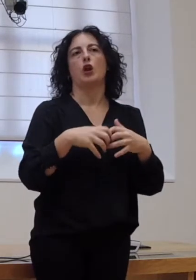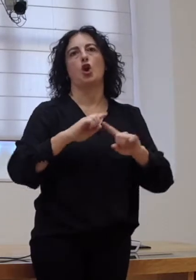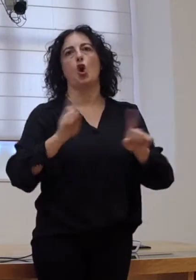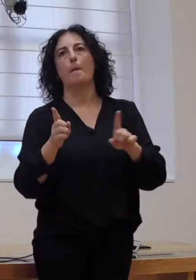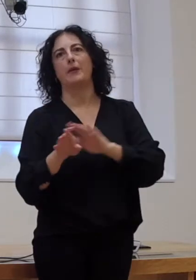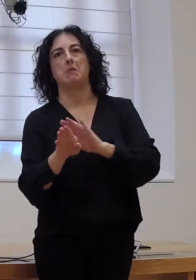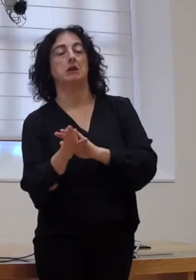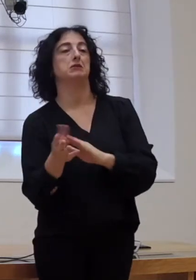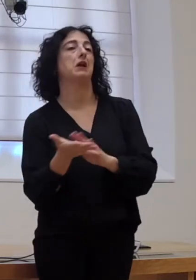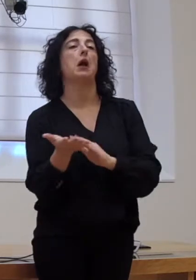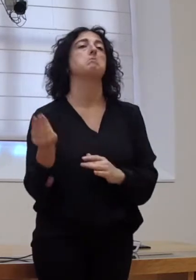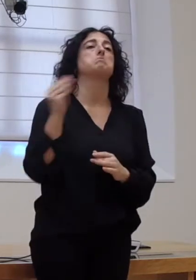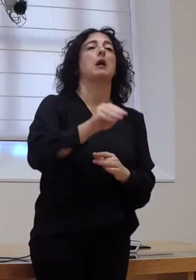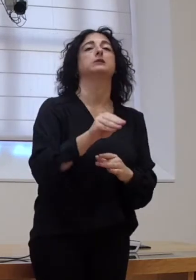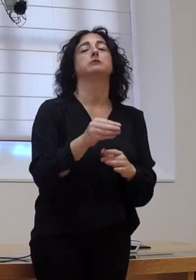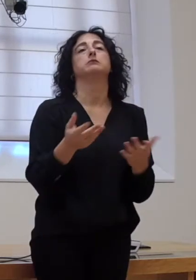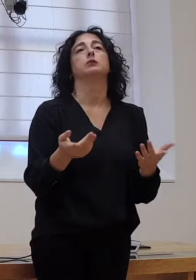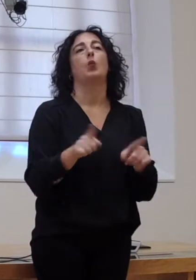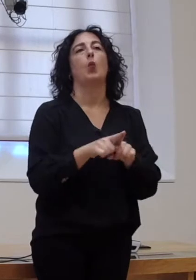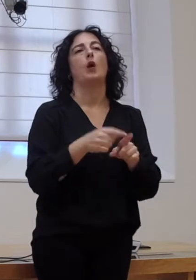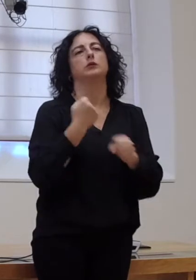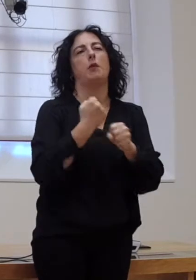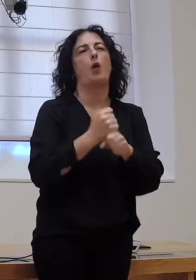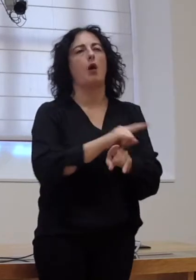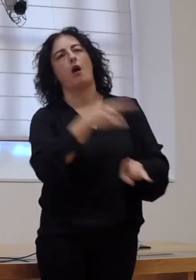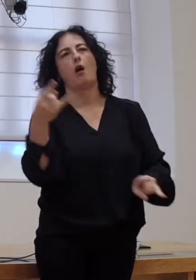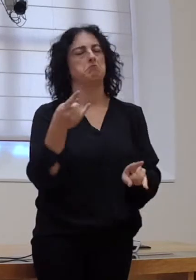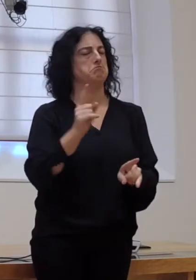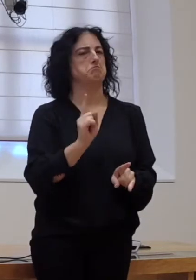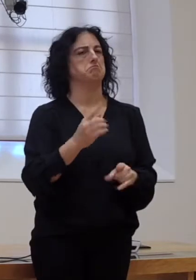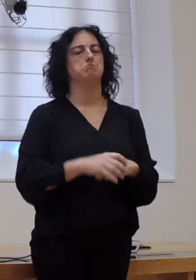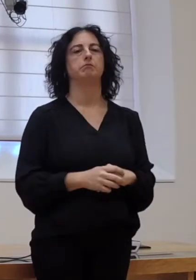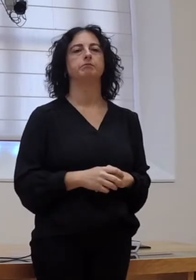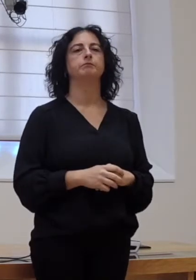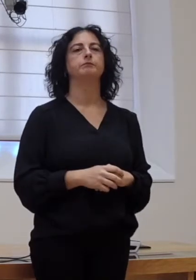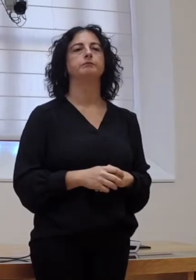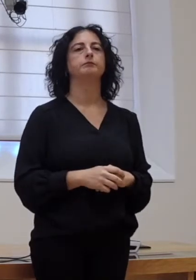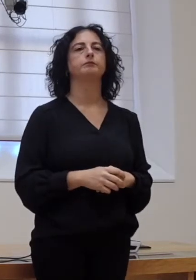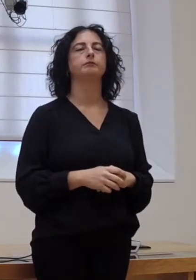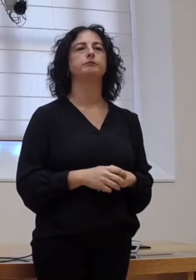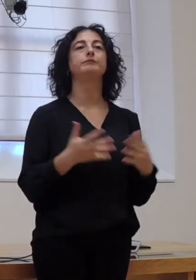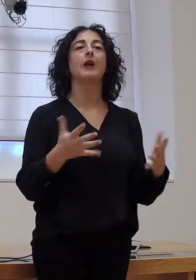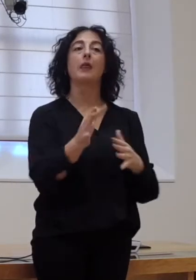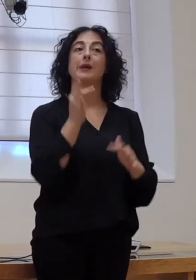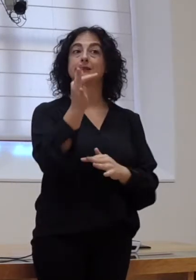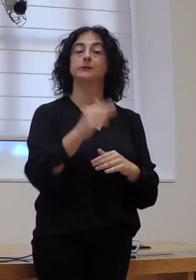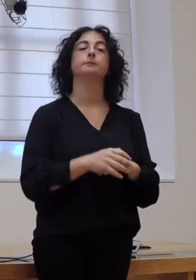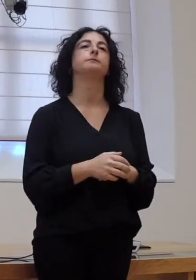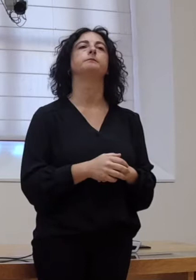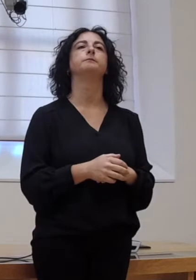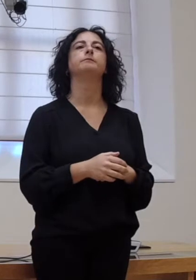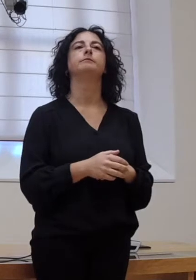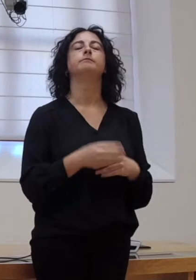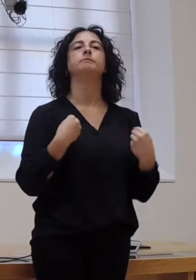tampouco engadirían, pois, un gran volúme de traballo ao que xa existe. Pero, ademais, pois,